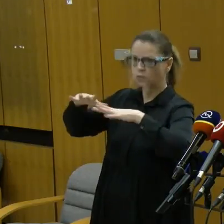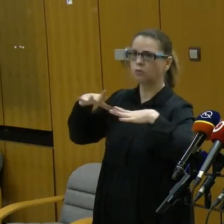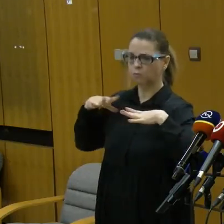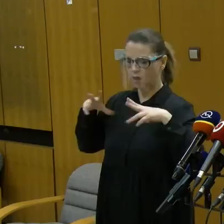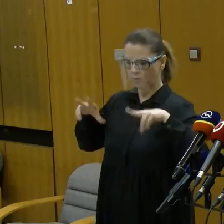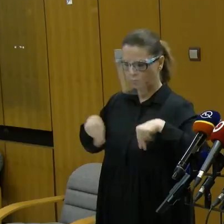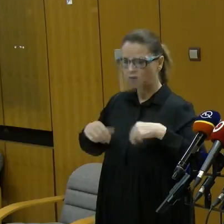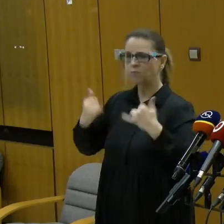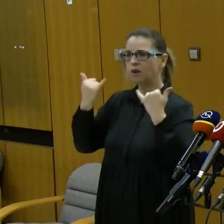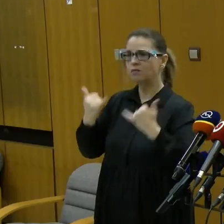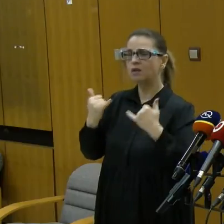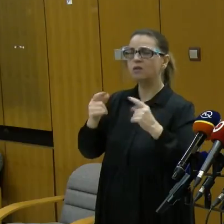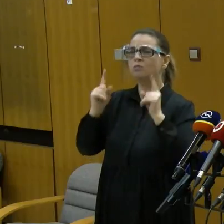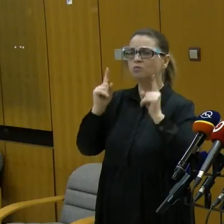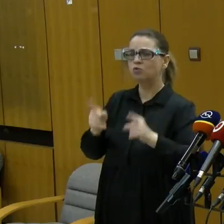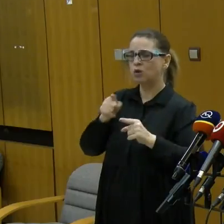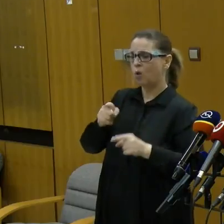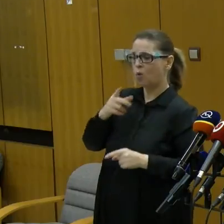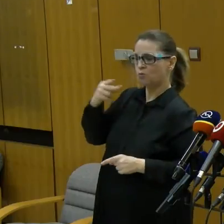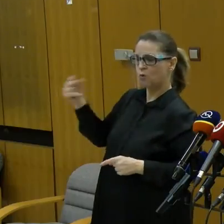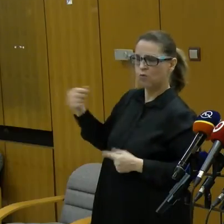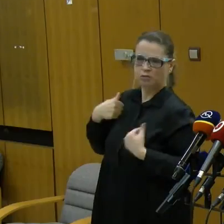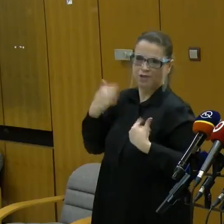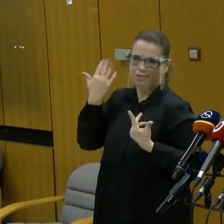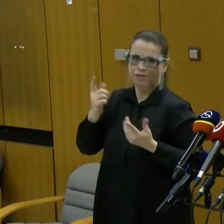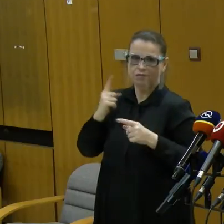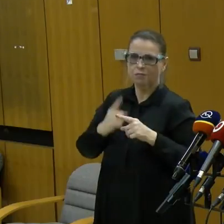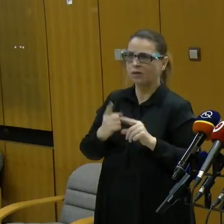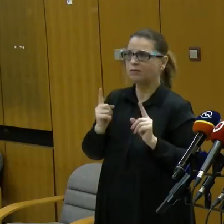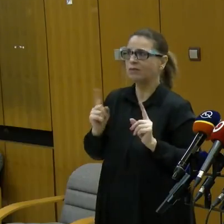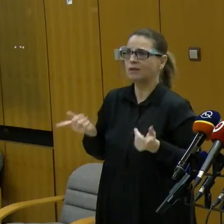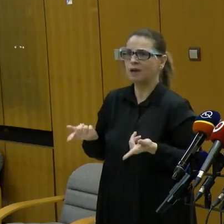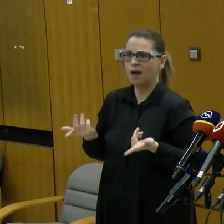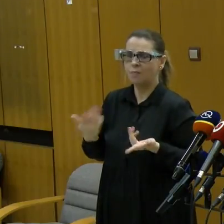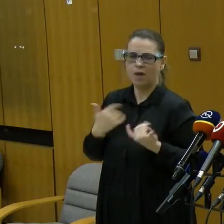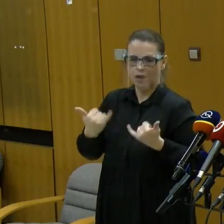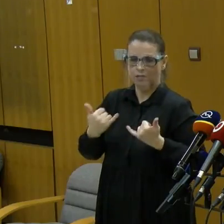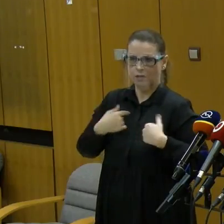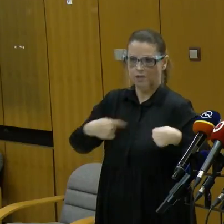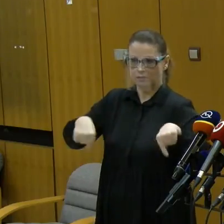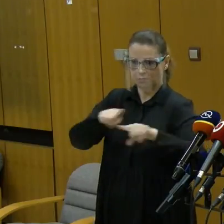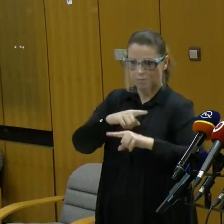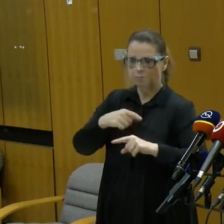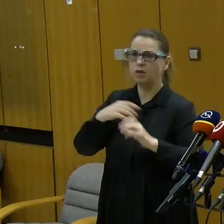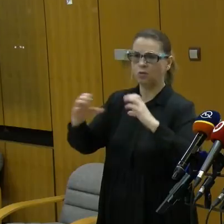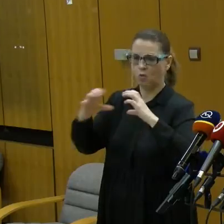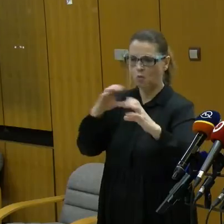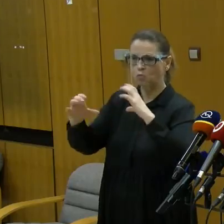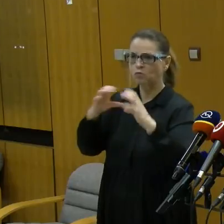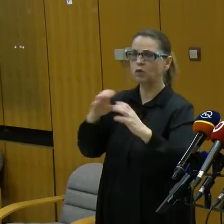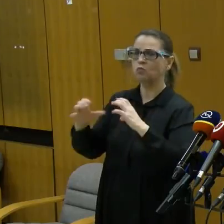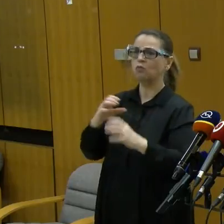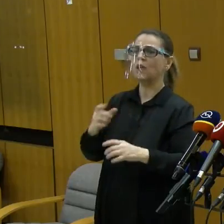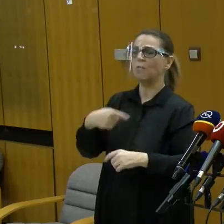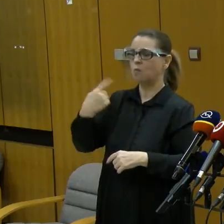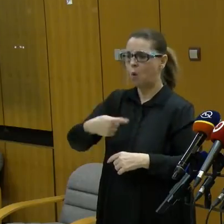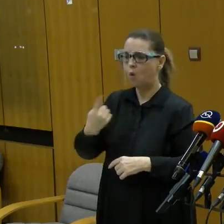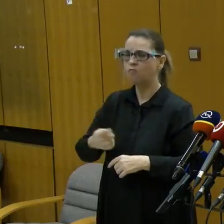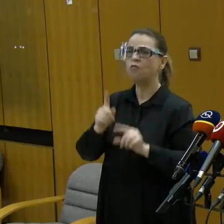Pán premiér musel niekde odísť. Ja priznám sa, že neviem presne, kde, ale v podstate sme tu teraz my. Komunikujeme vám rozhodnutie vlády.